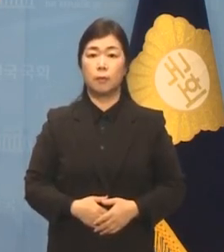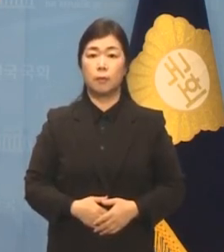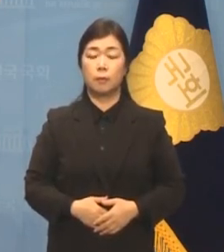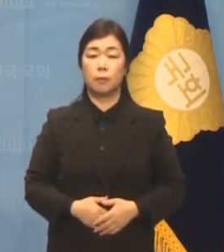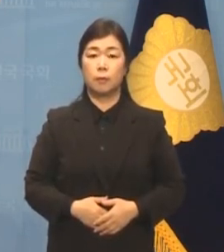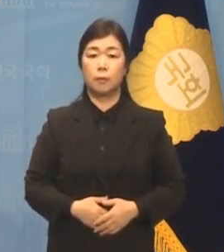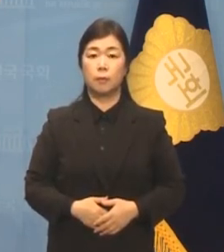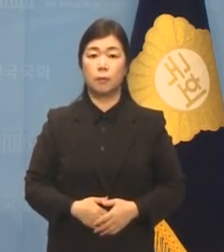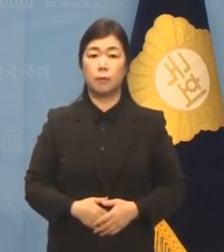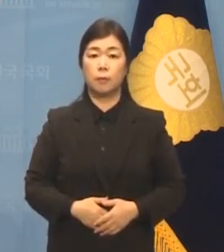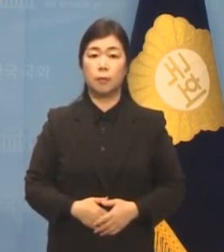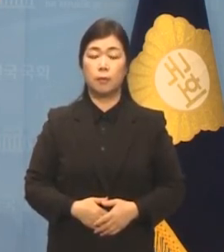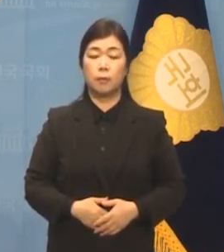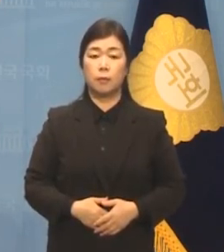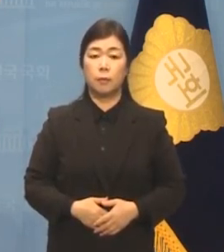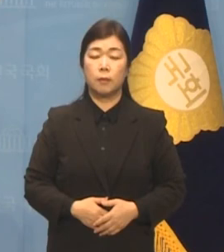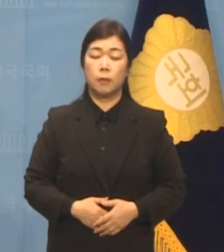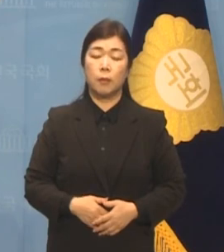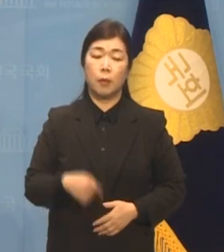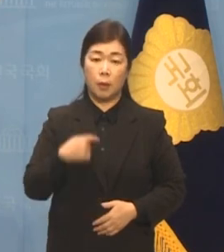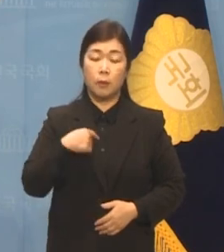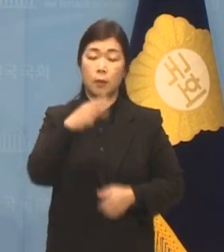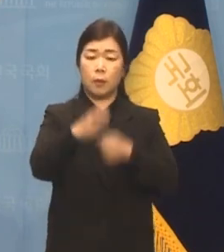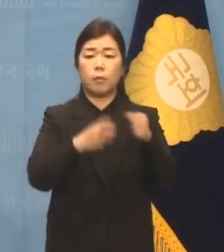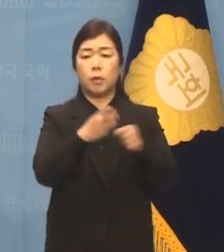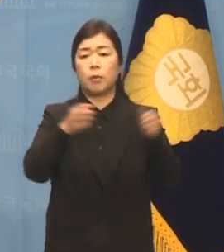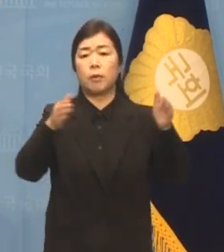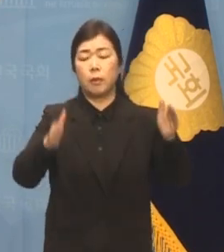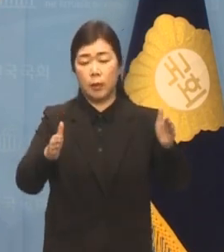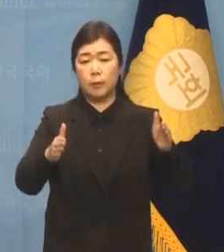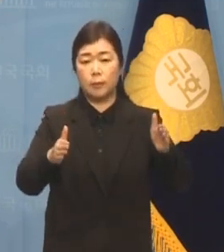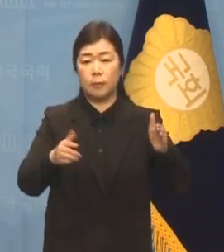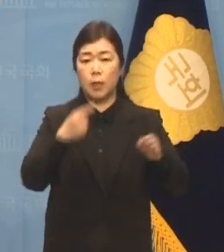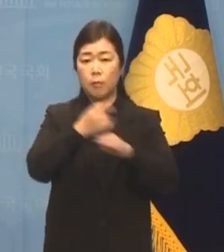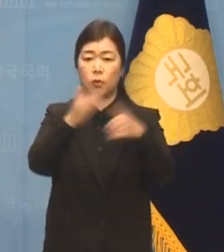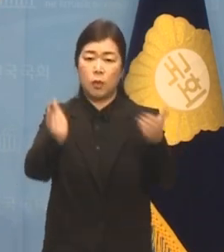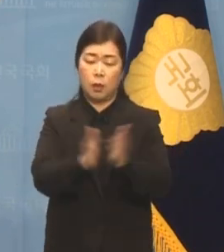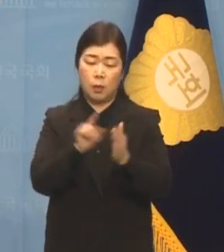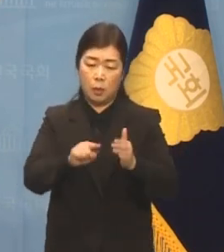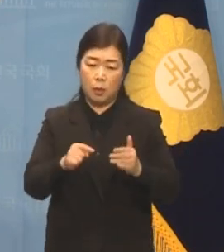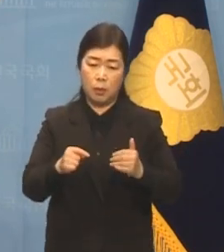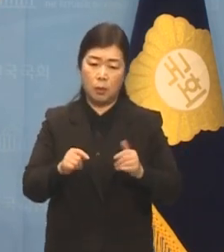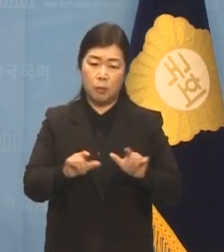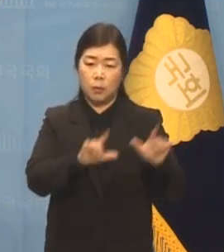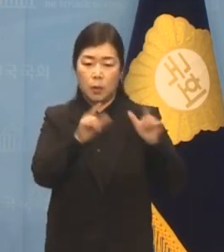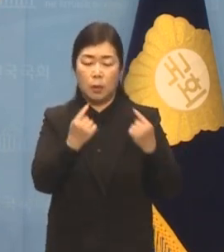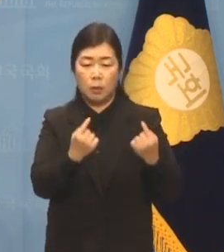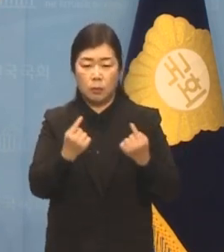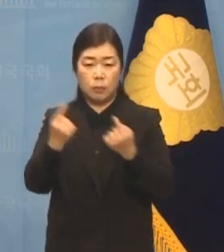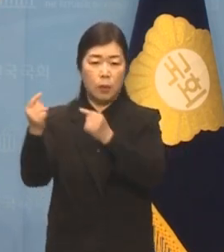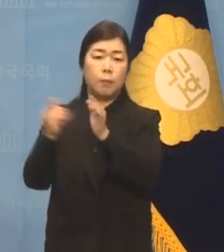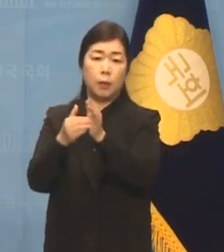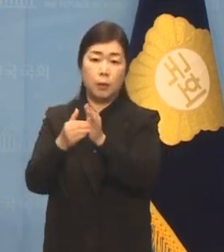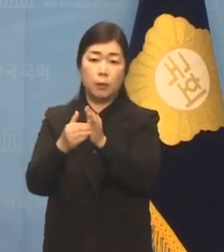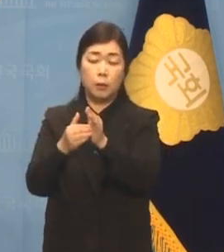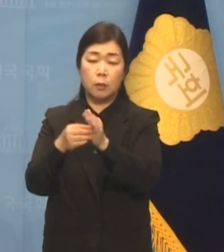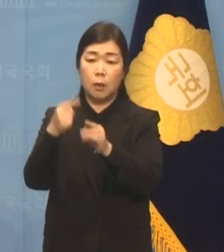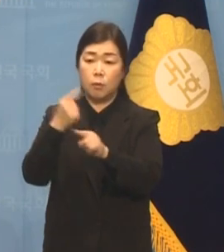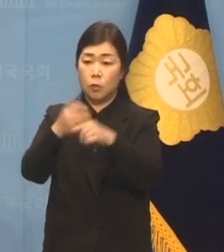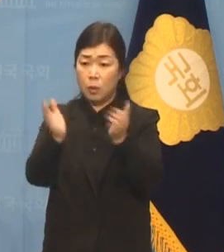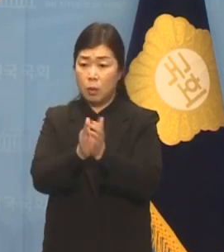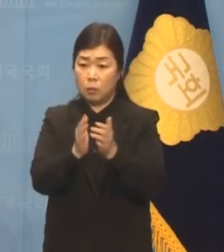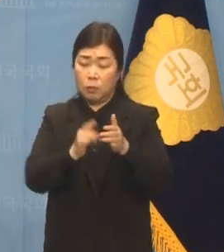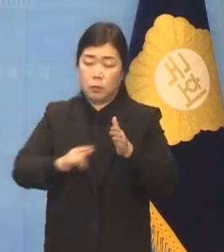저는 지난 30년간 민주당에서 성장했습니다. 당을 위해 그 누구보다